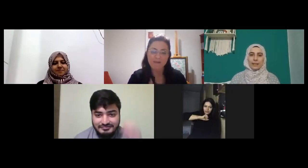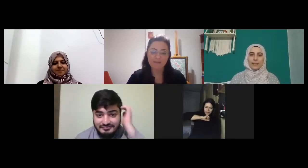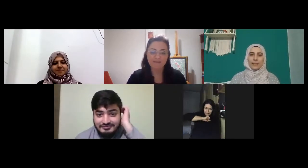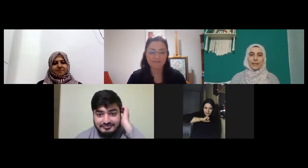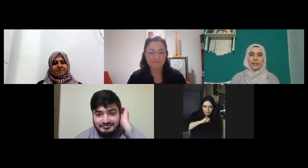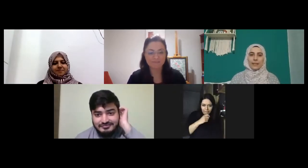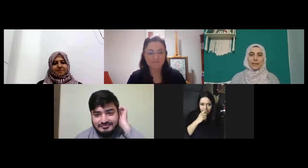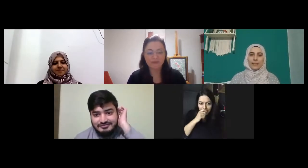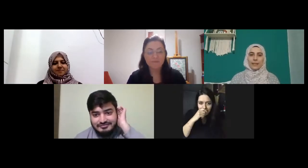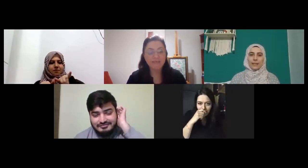Zeynep